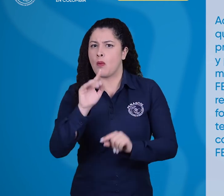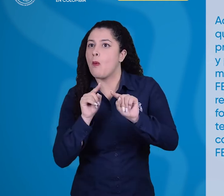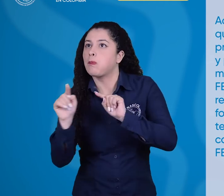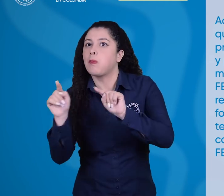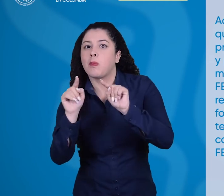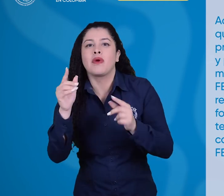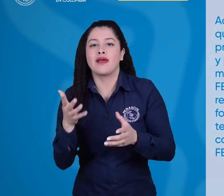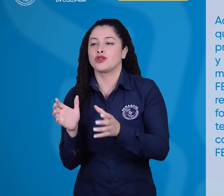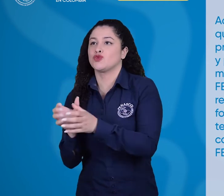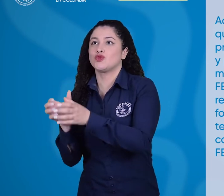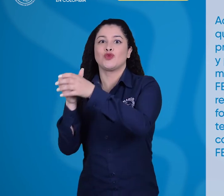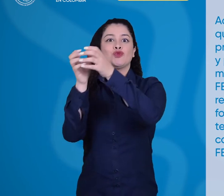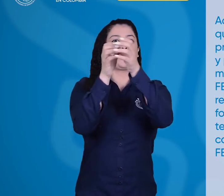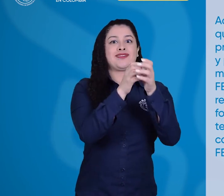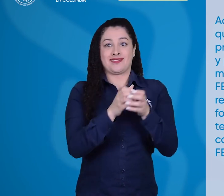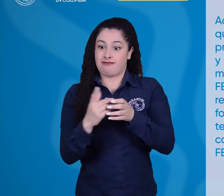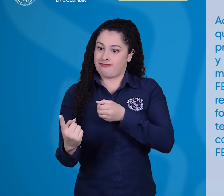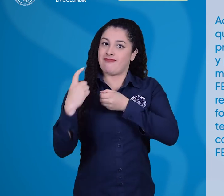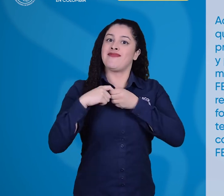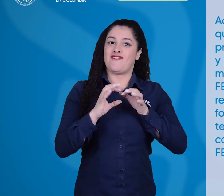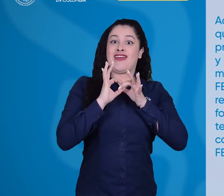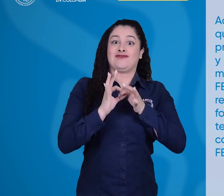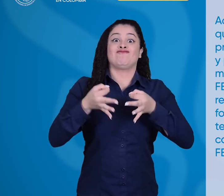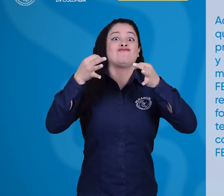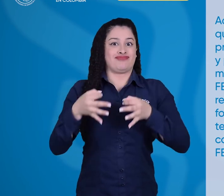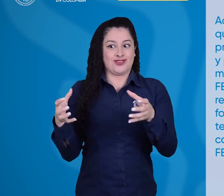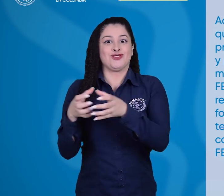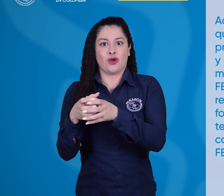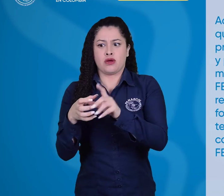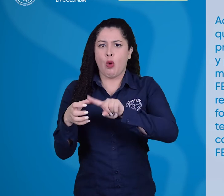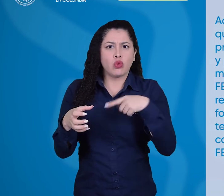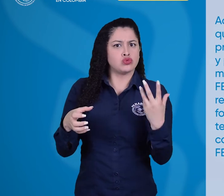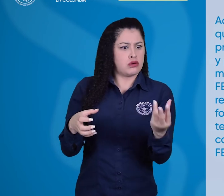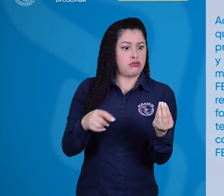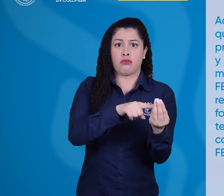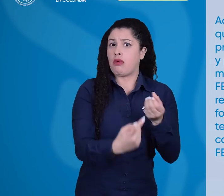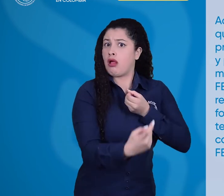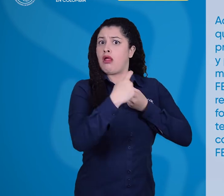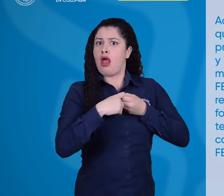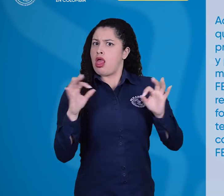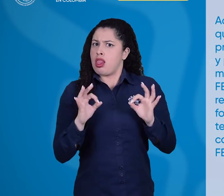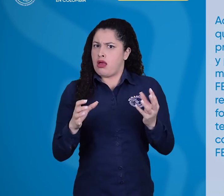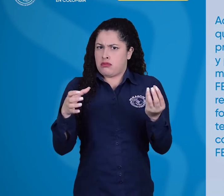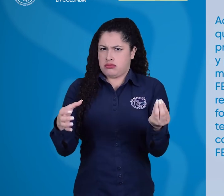la conexión con los territorios y con las colectividades no asociadas a FENASCOL.